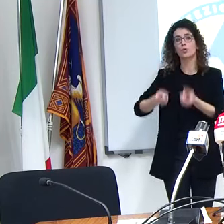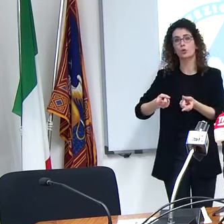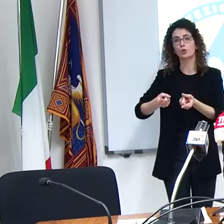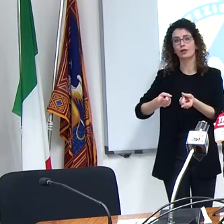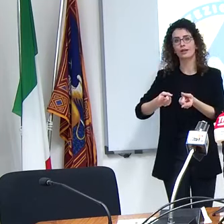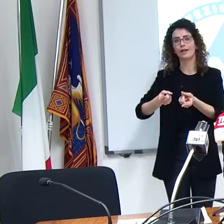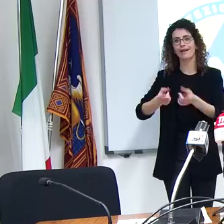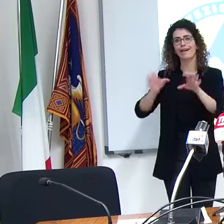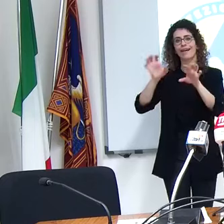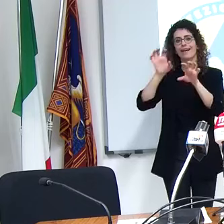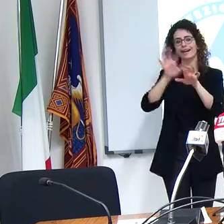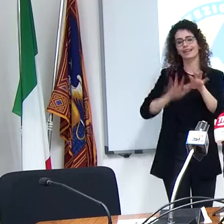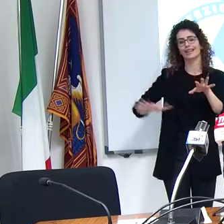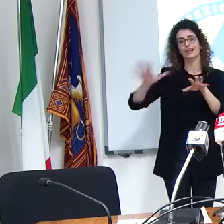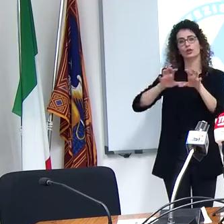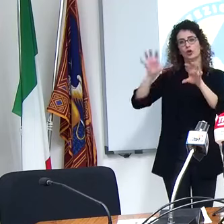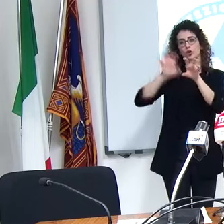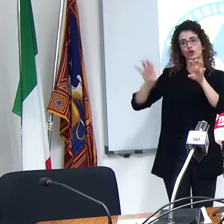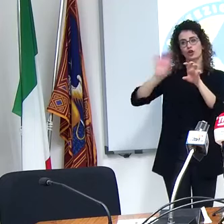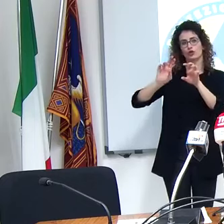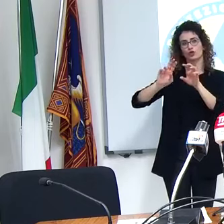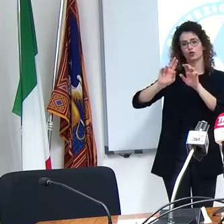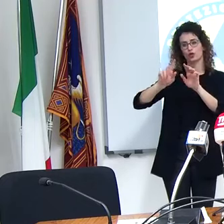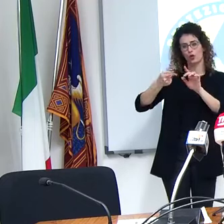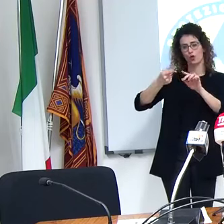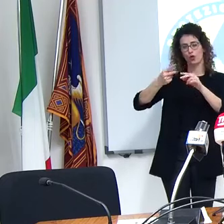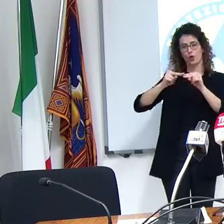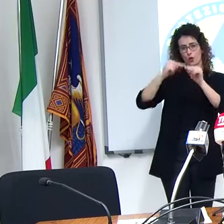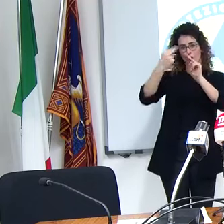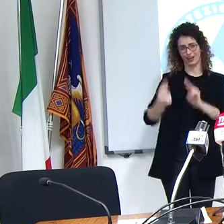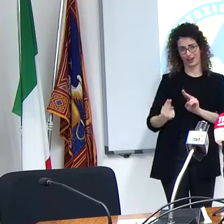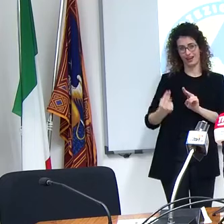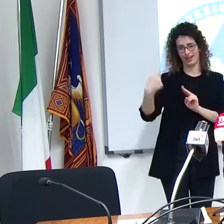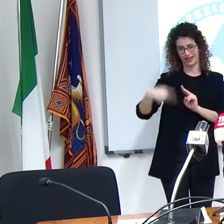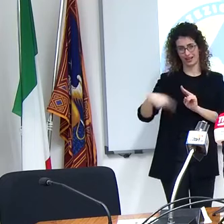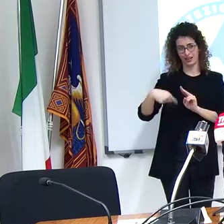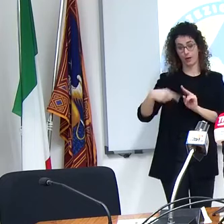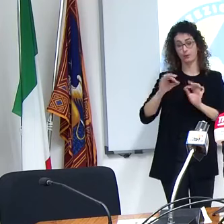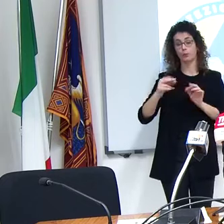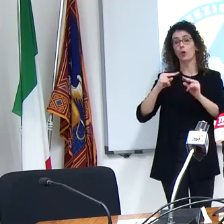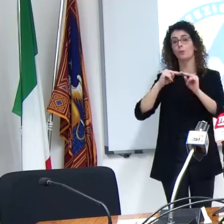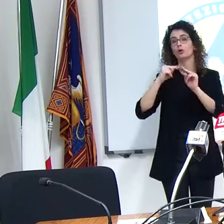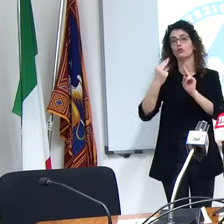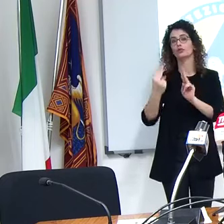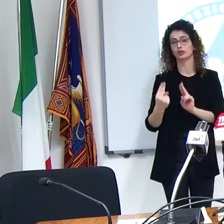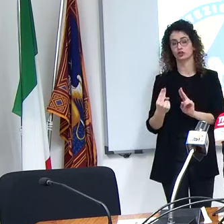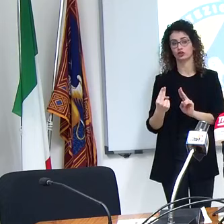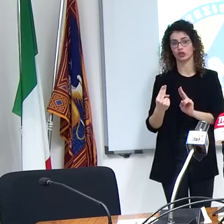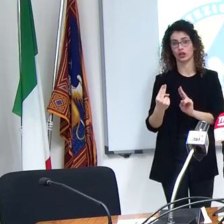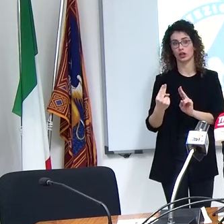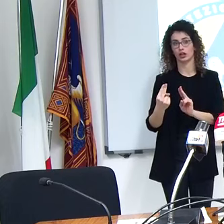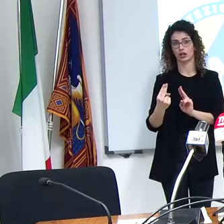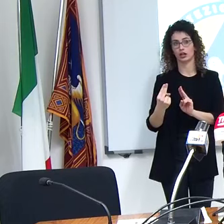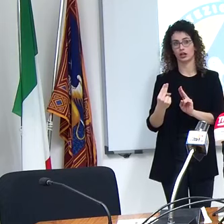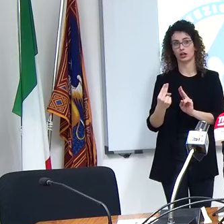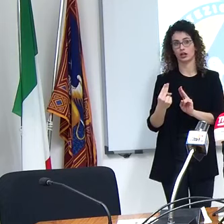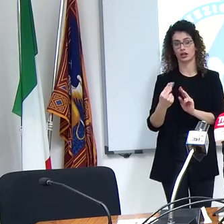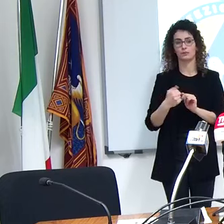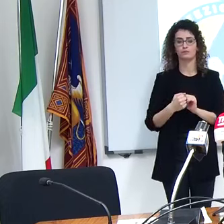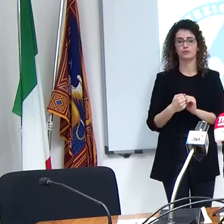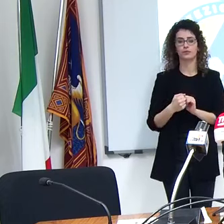subregionali e in particolare provinciali provinciali ma aprendo anche